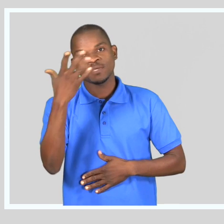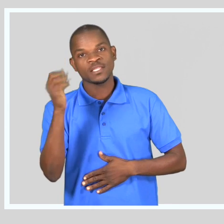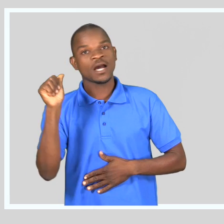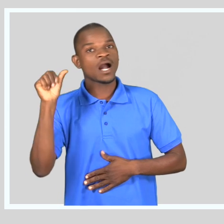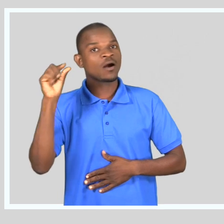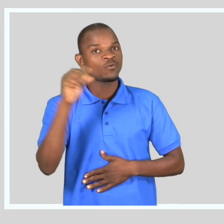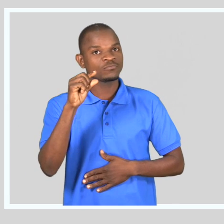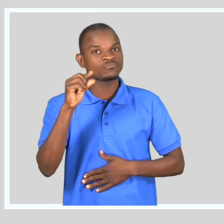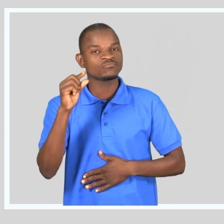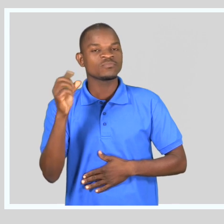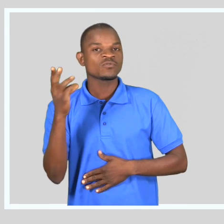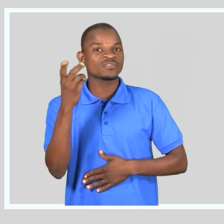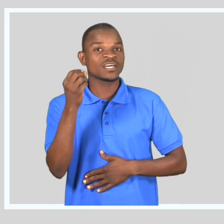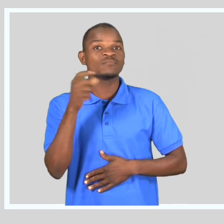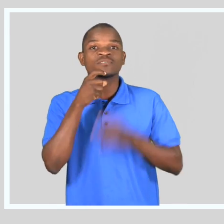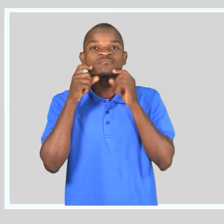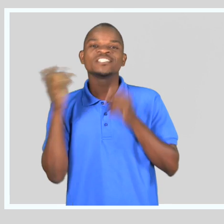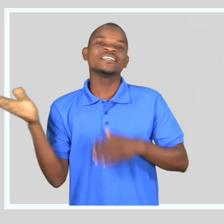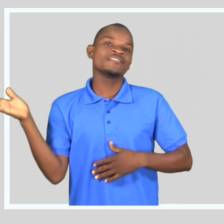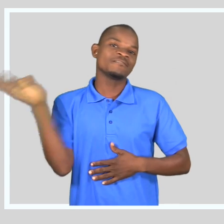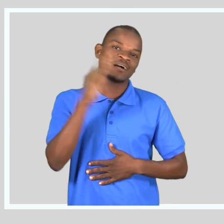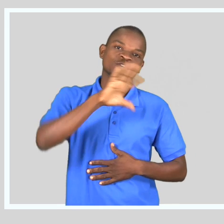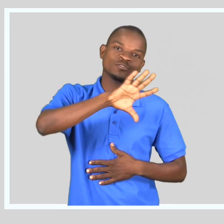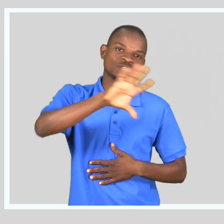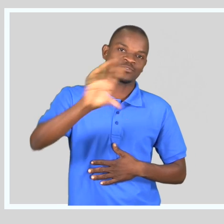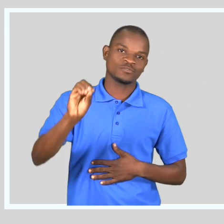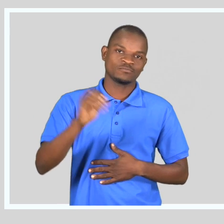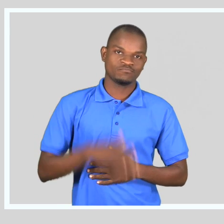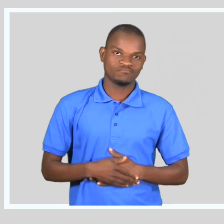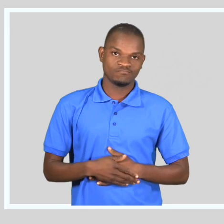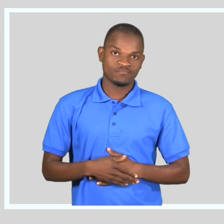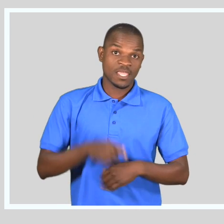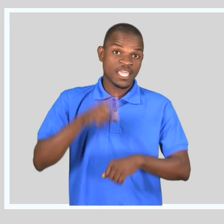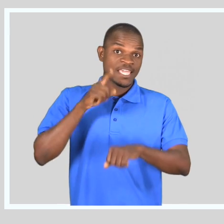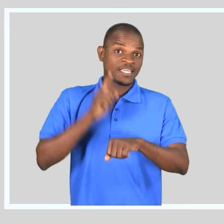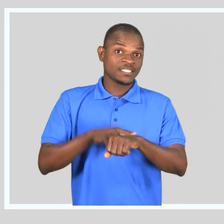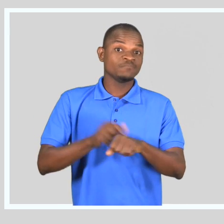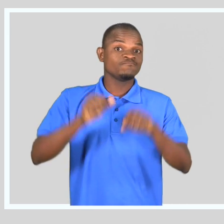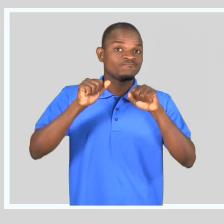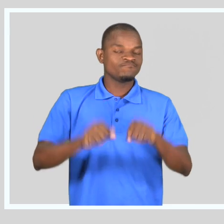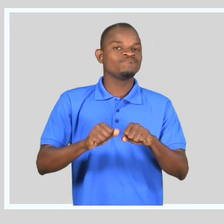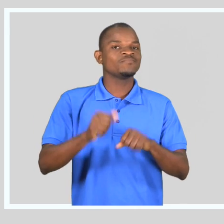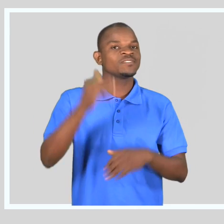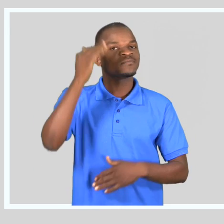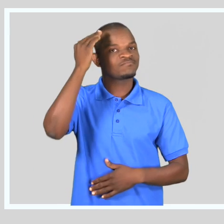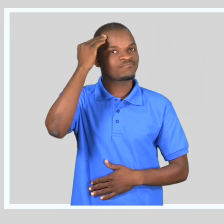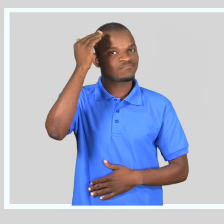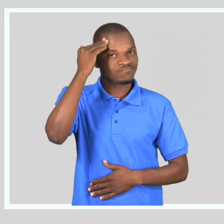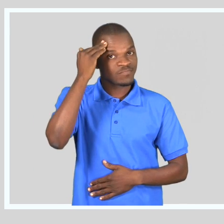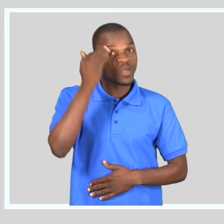todos contar Moçambique. É o momento certo para sabermos quantos somos,